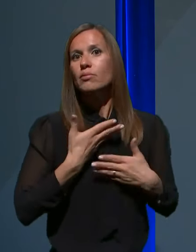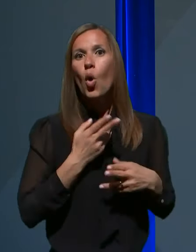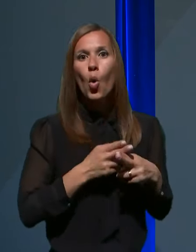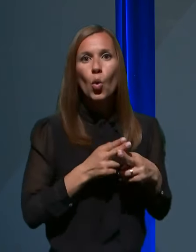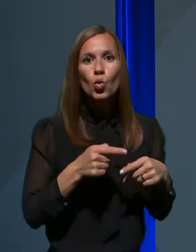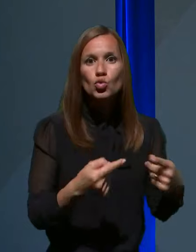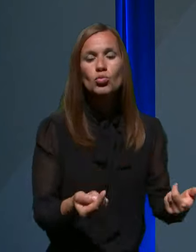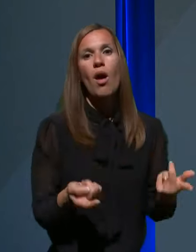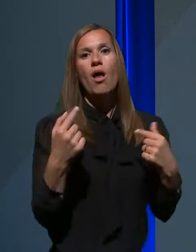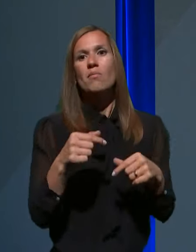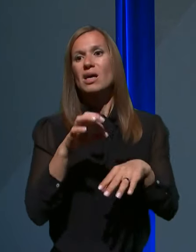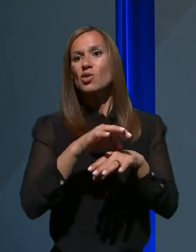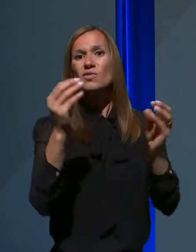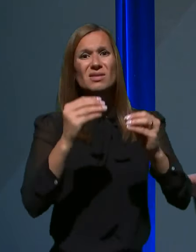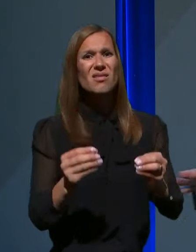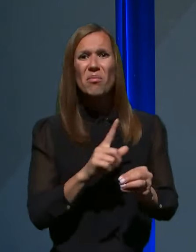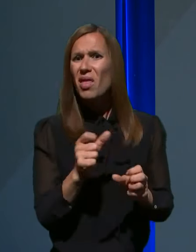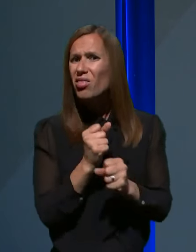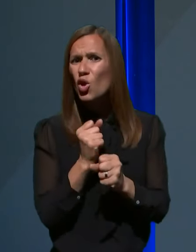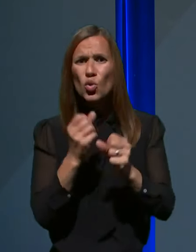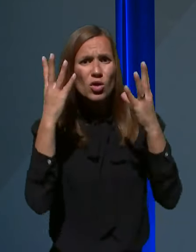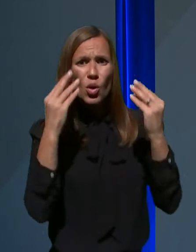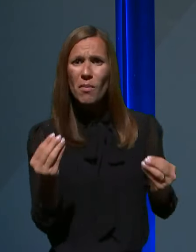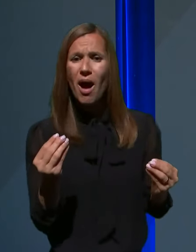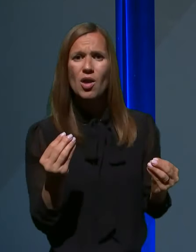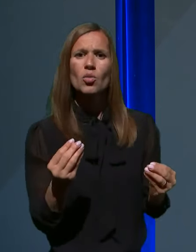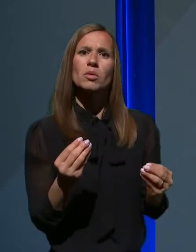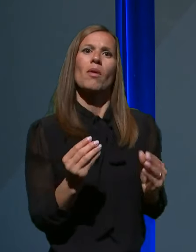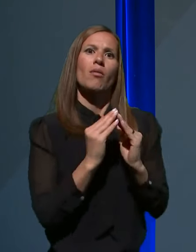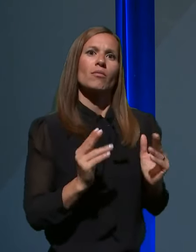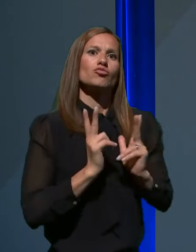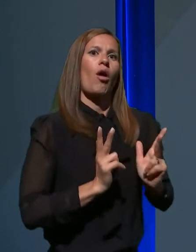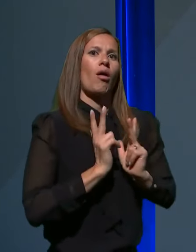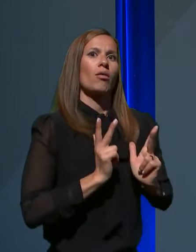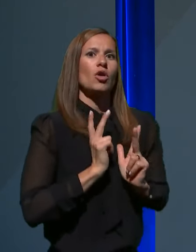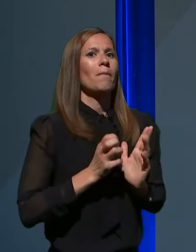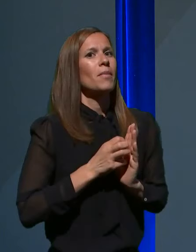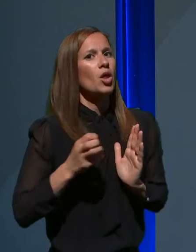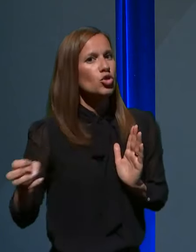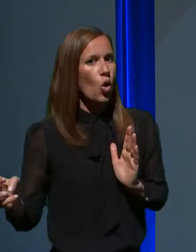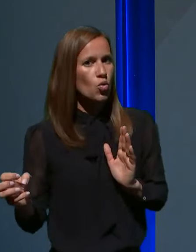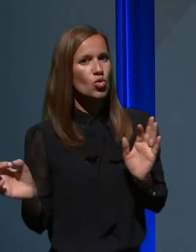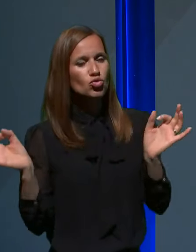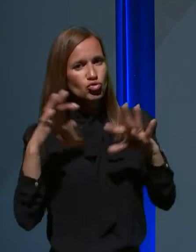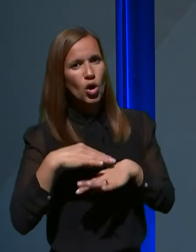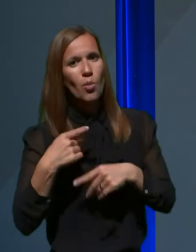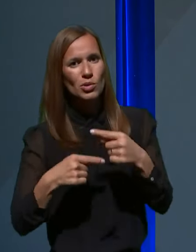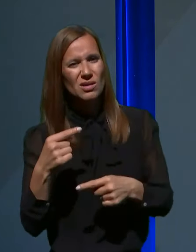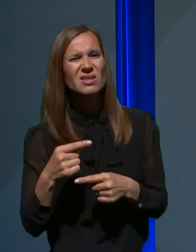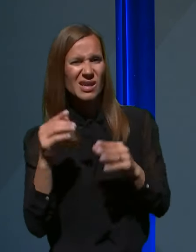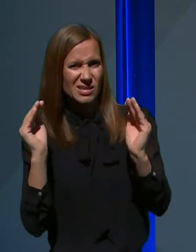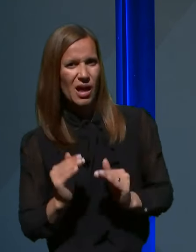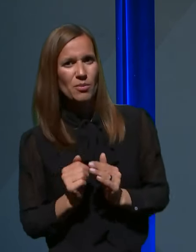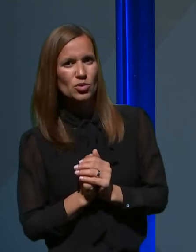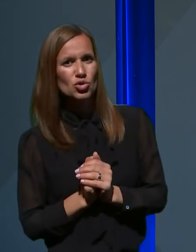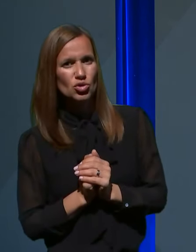zdravstvenega sistema za običajno področje, ki ga zdravstvo obravnava, pa čeprav je bilo v štartu